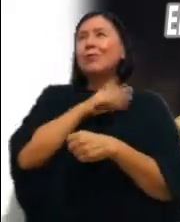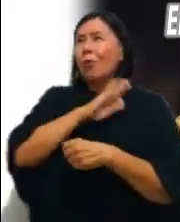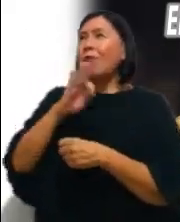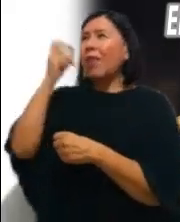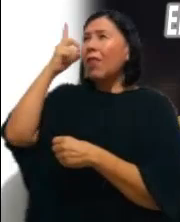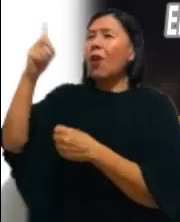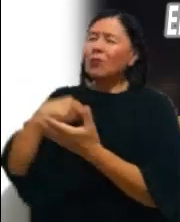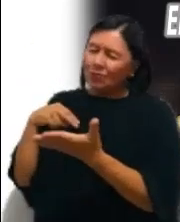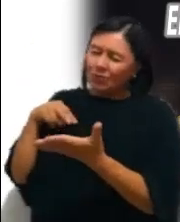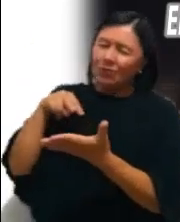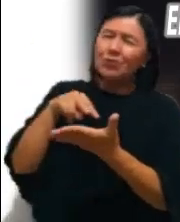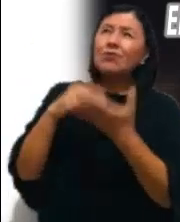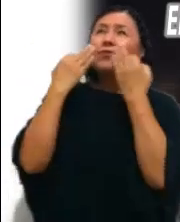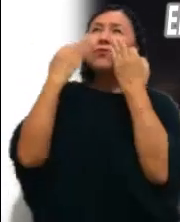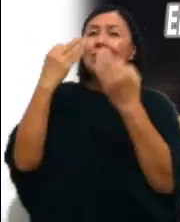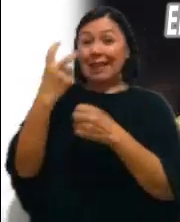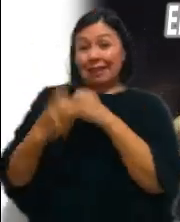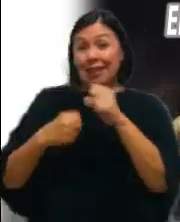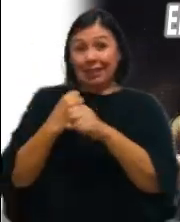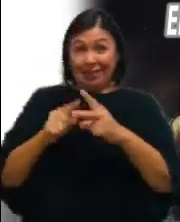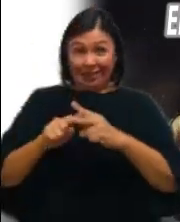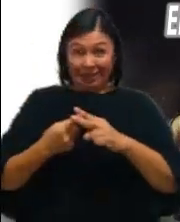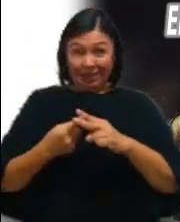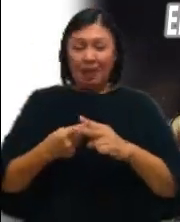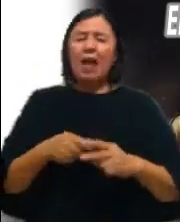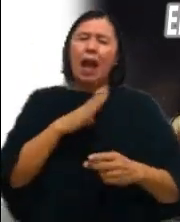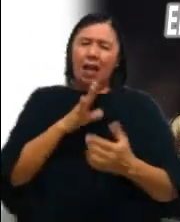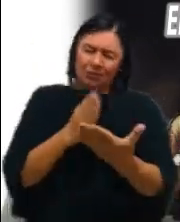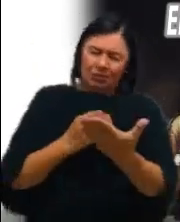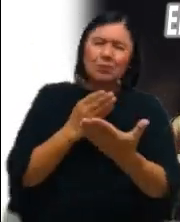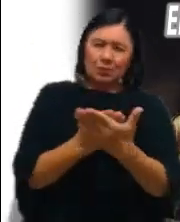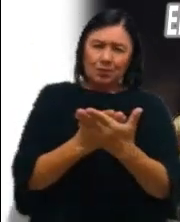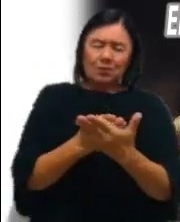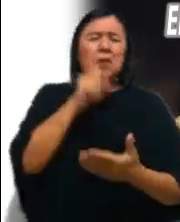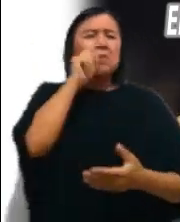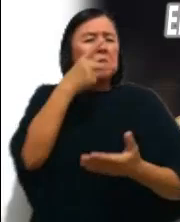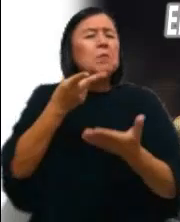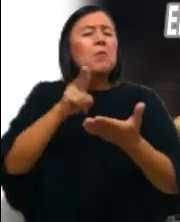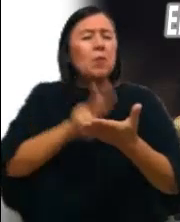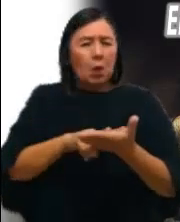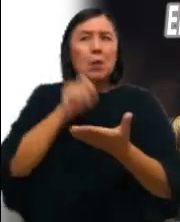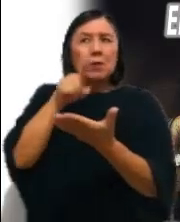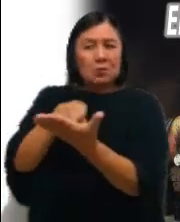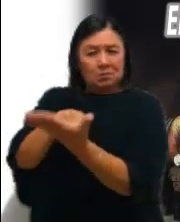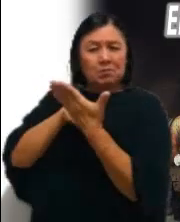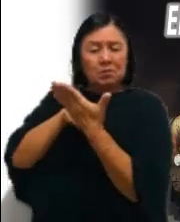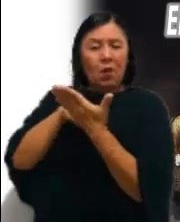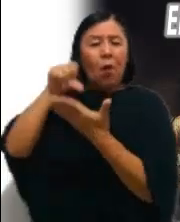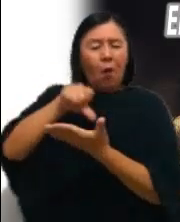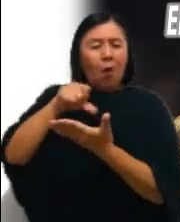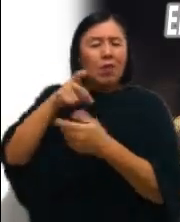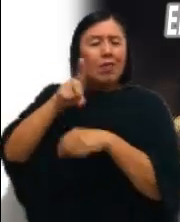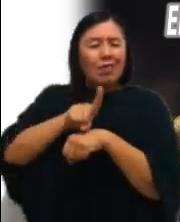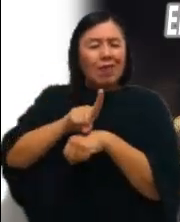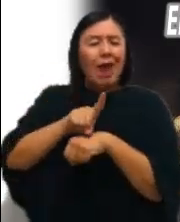este año La propuesta está ahí Al mismo tiempo que se nos presenta este nuevo día como momento de gracia y